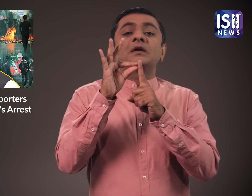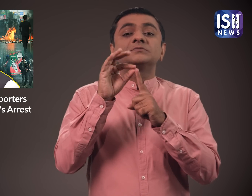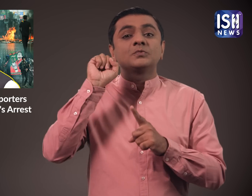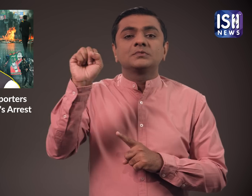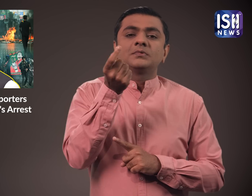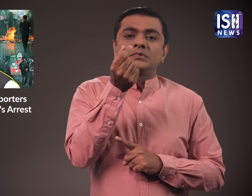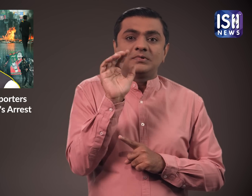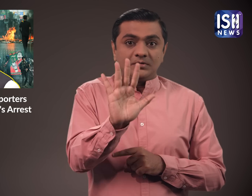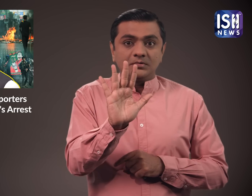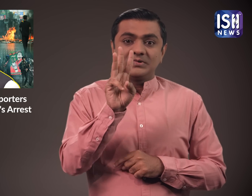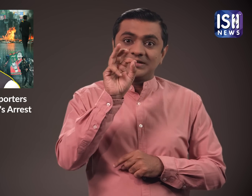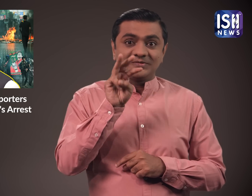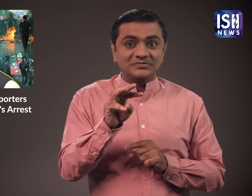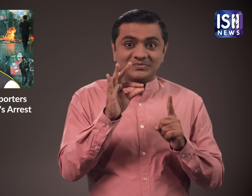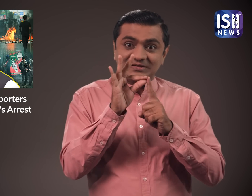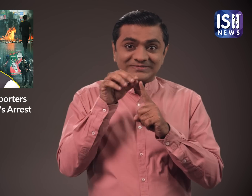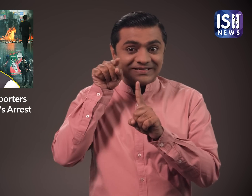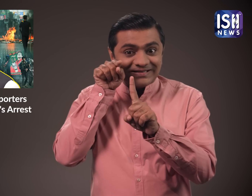उपहारों के बारे में जानकारी देनी के आवशक्ता नहीं है